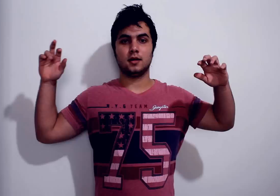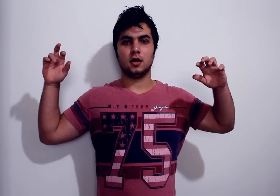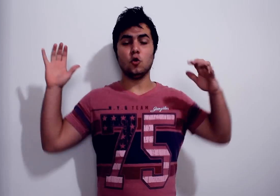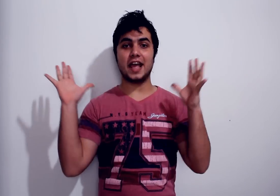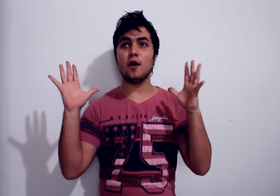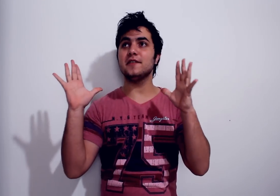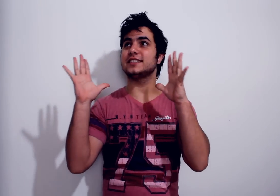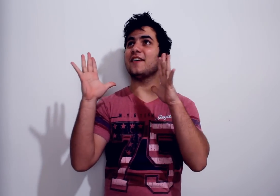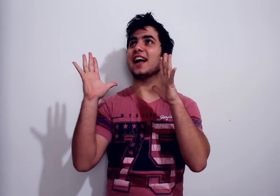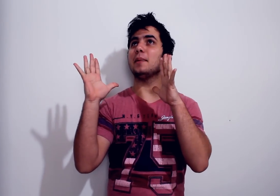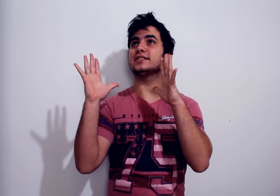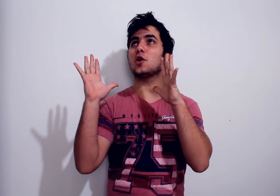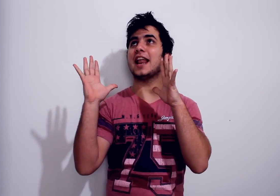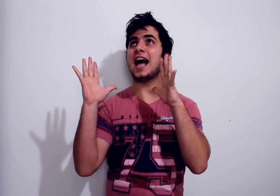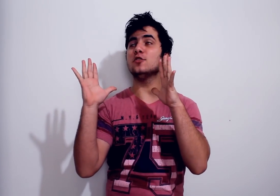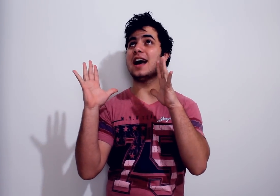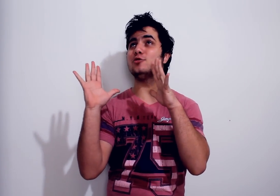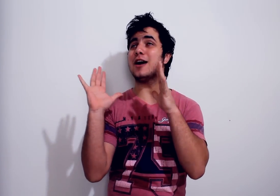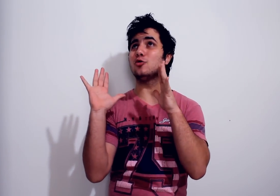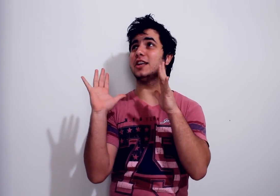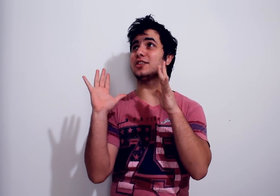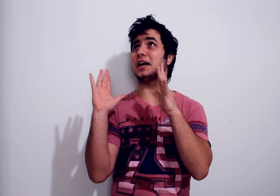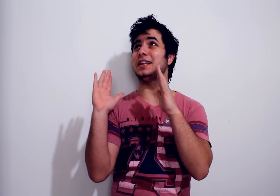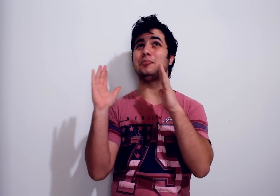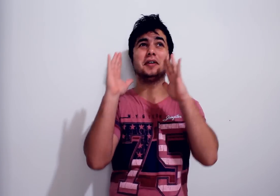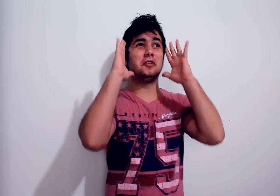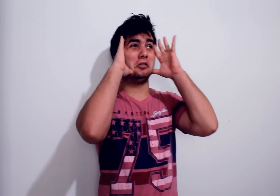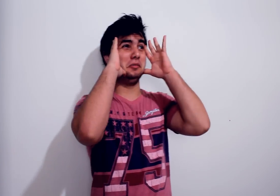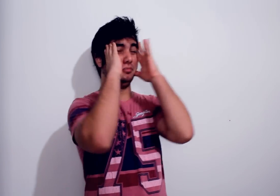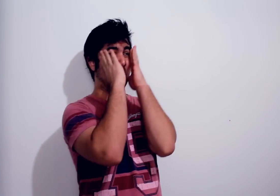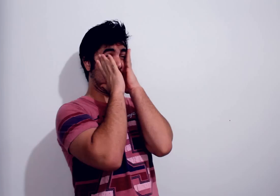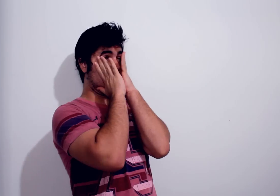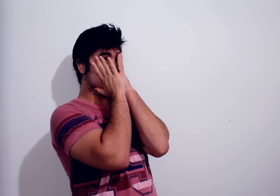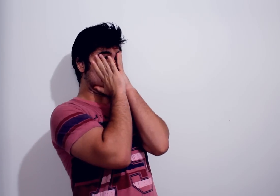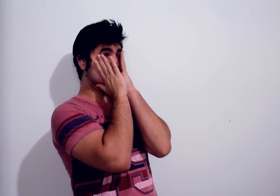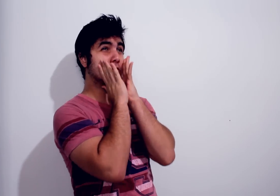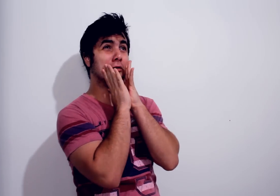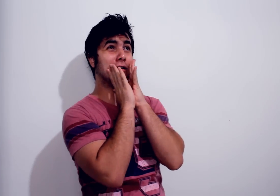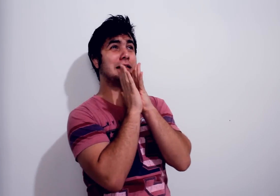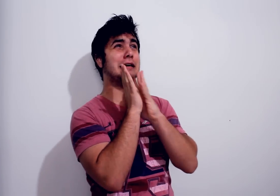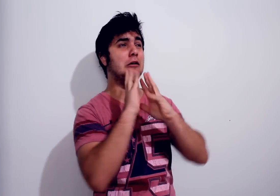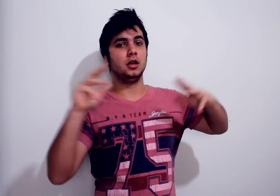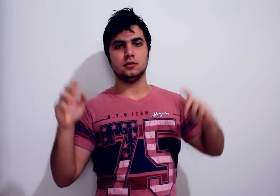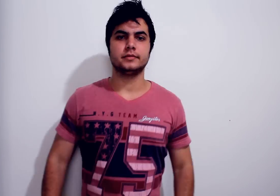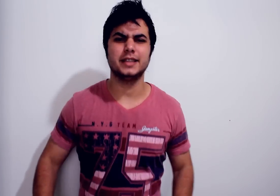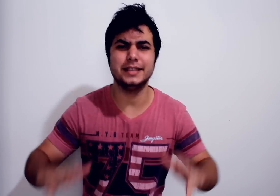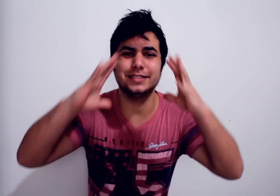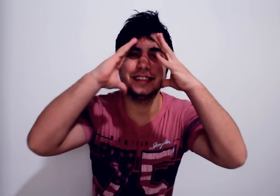O que é, Ui? Você vai acabar com o seu canal? Não, não, não cria o canal, por favor, não acaba com o seu canal Não é isso